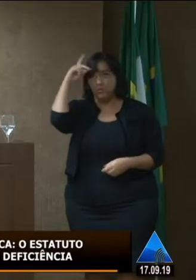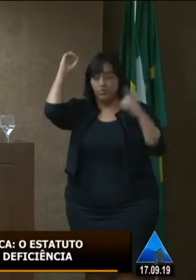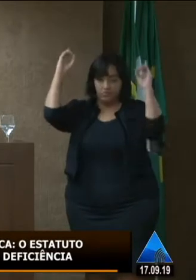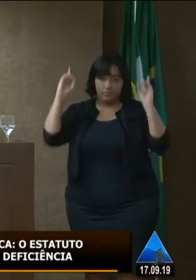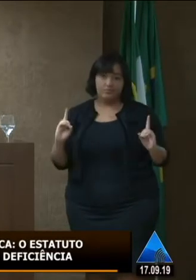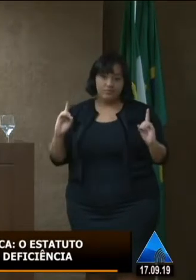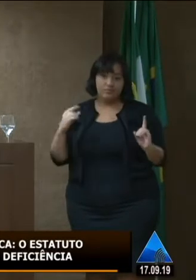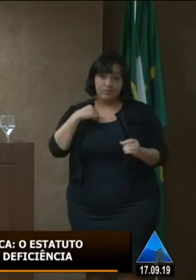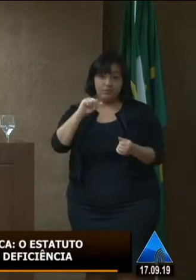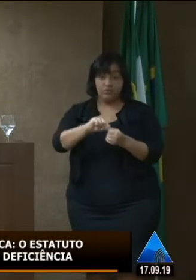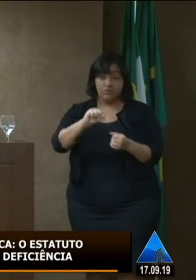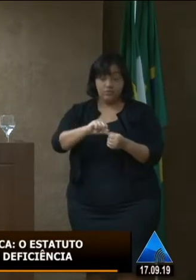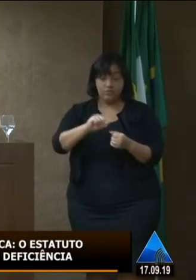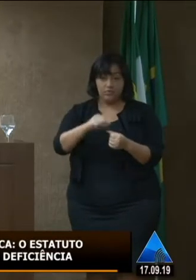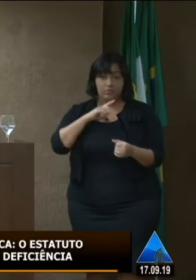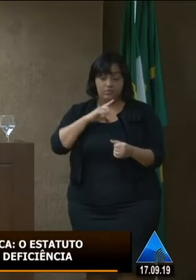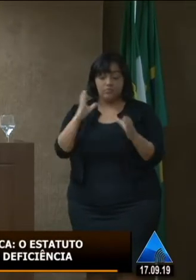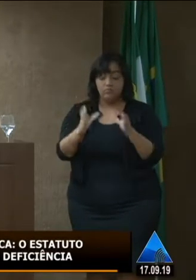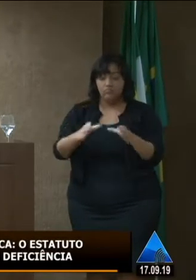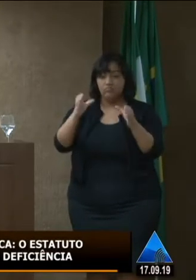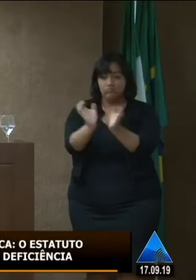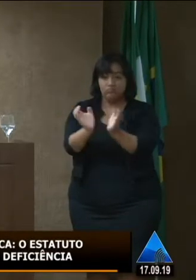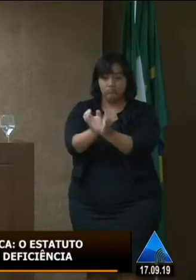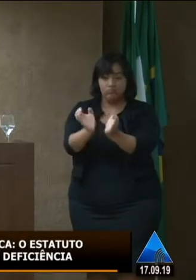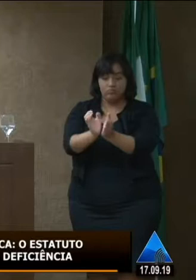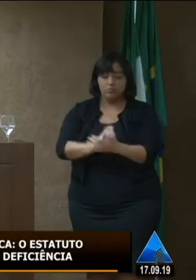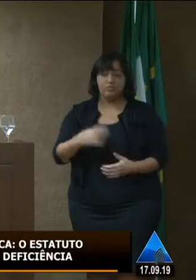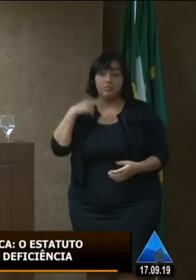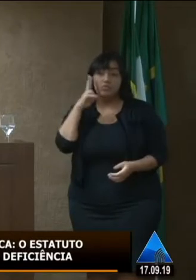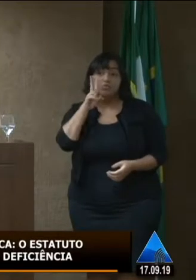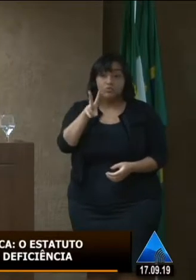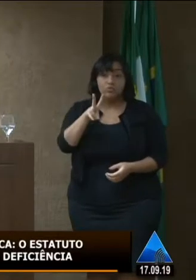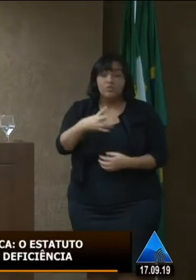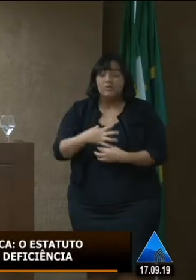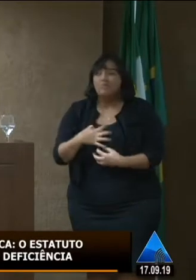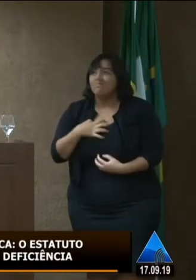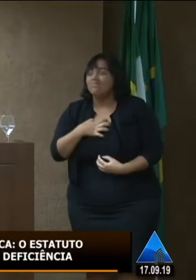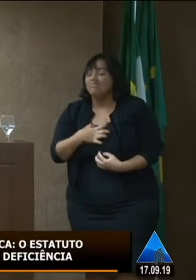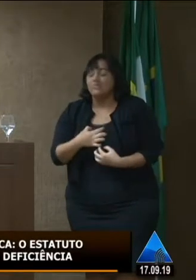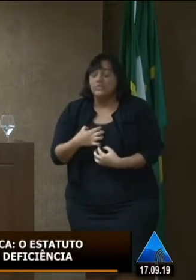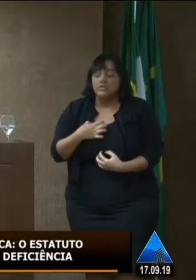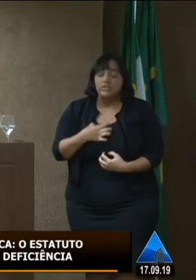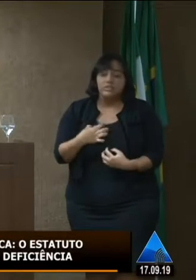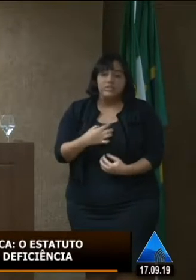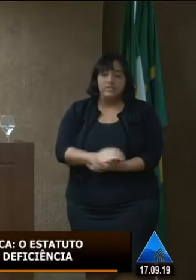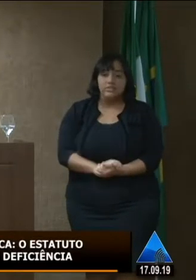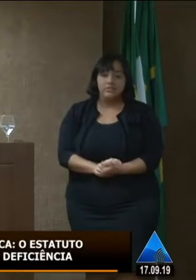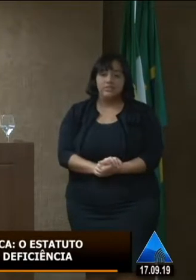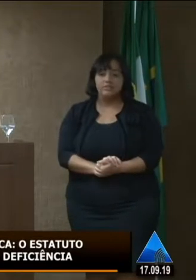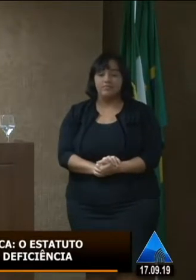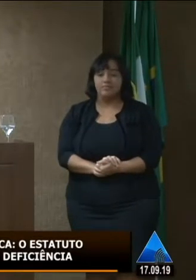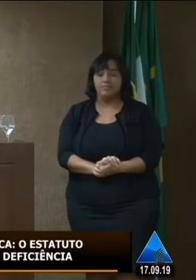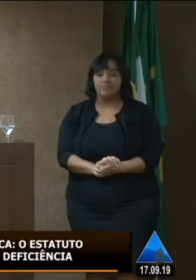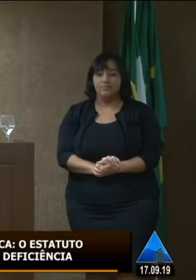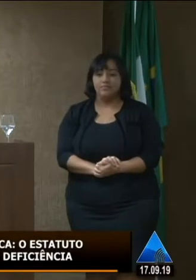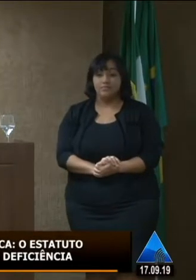eu faço parte de vários grupos e eu vejo a angústia senhora secretária angústia